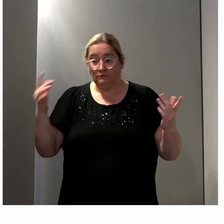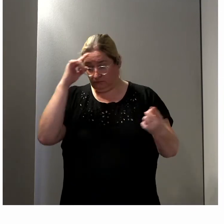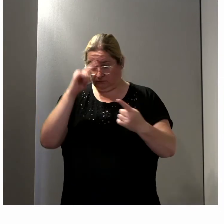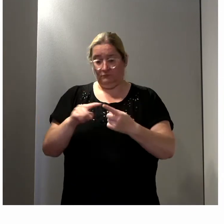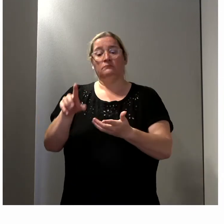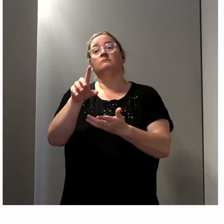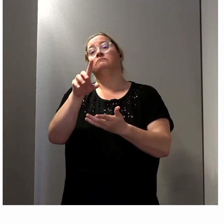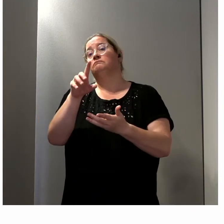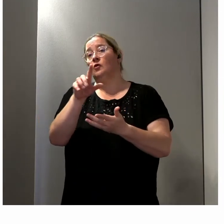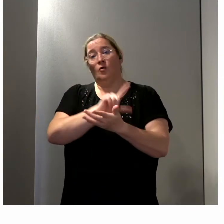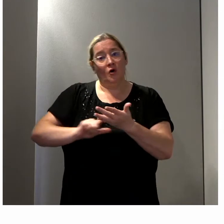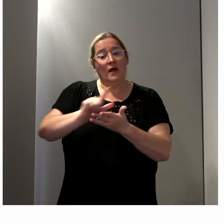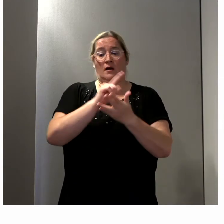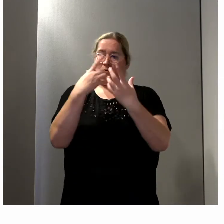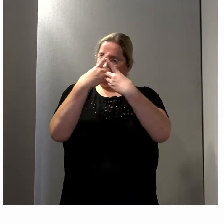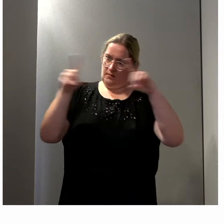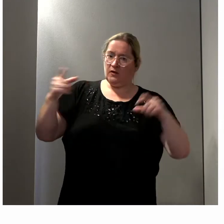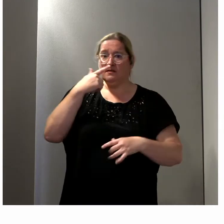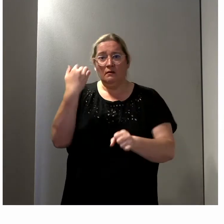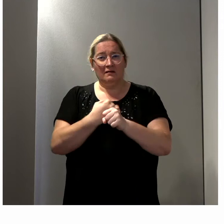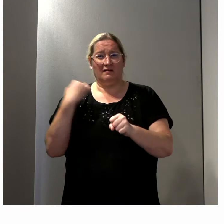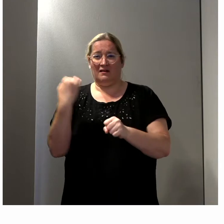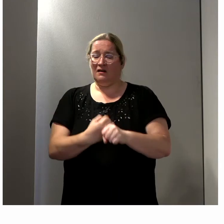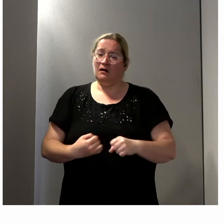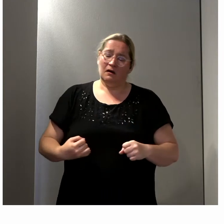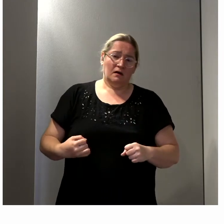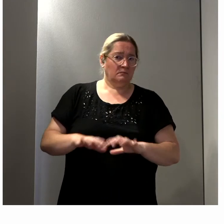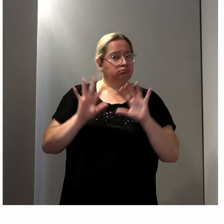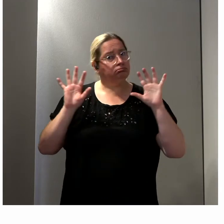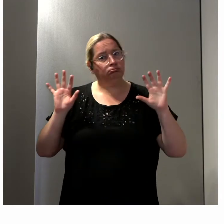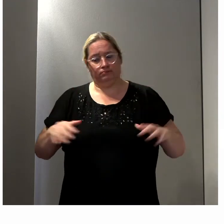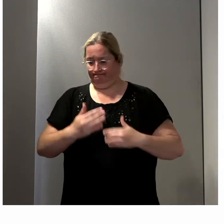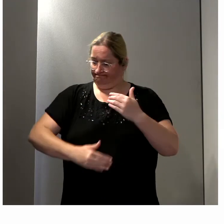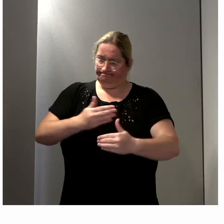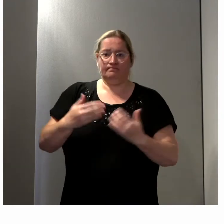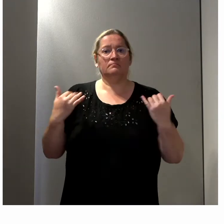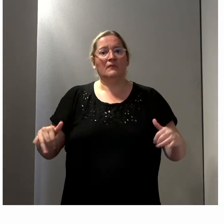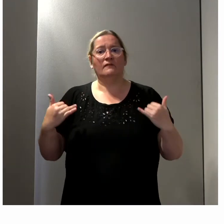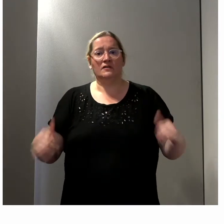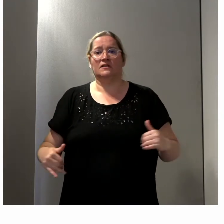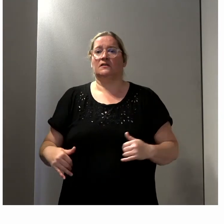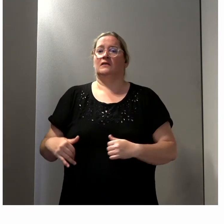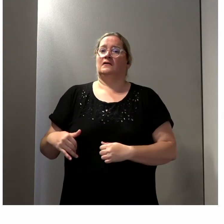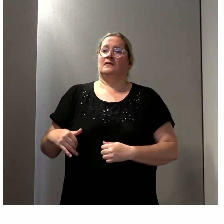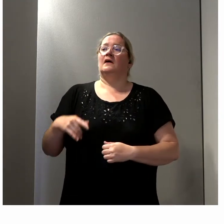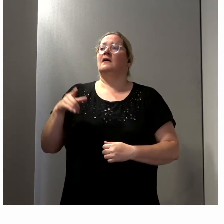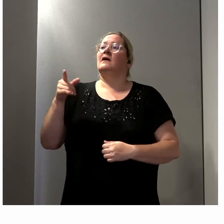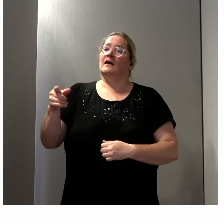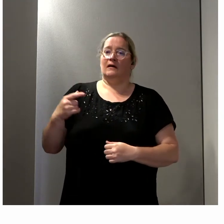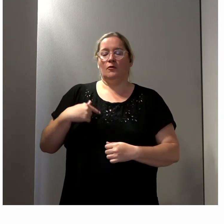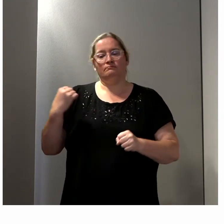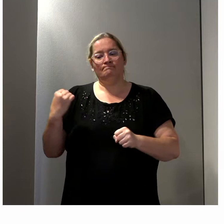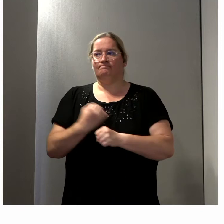travail important à mener, et Mathieu Soutlin l'a dit à l'instant, nous sommes heureux d'accueillir aujourd'hui, j'espérais les